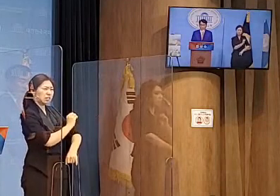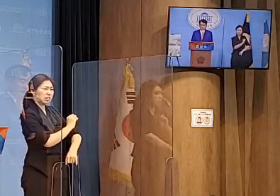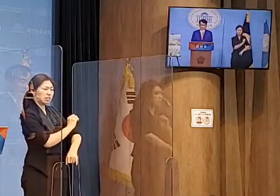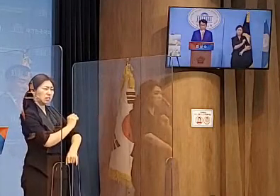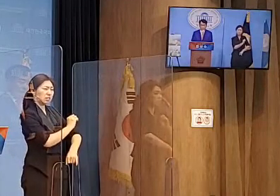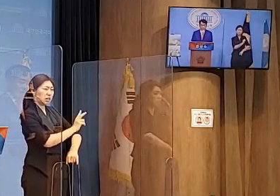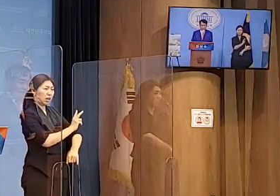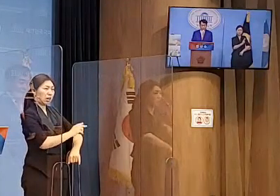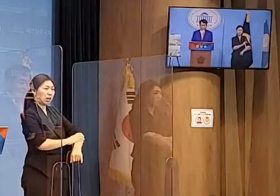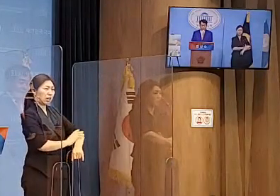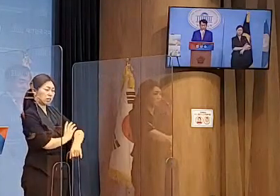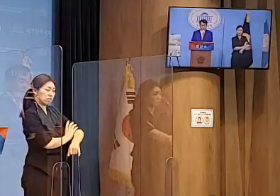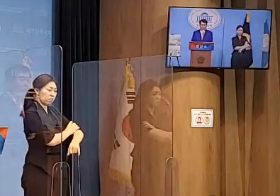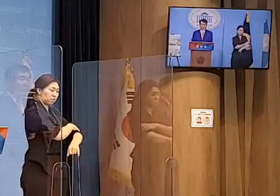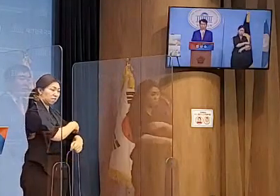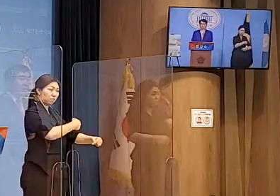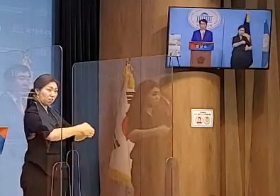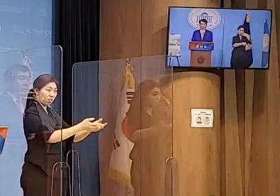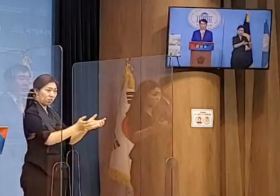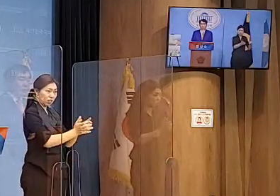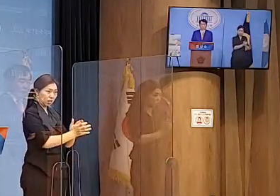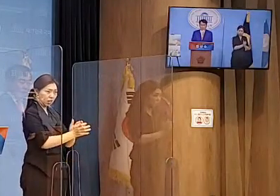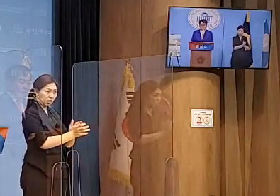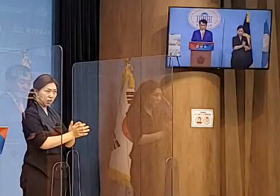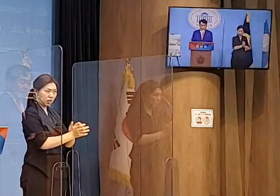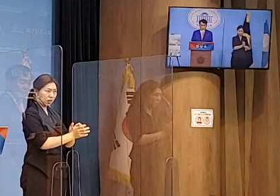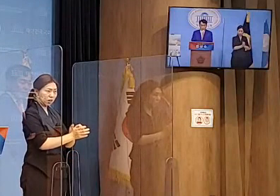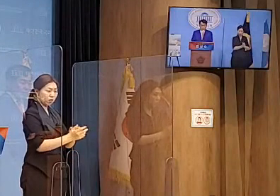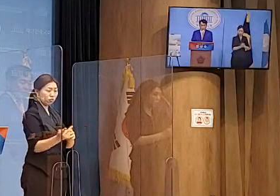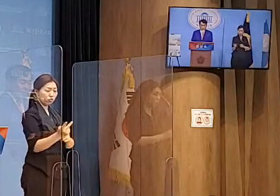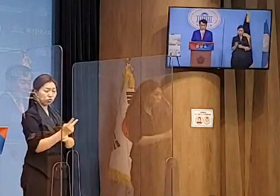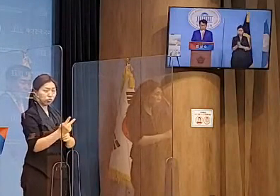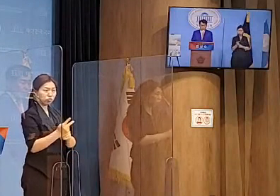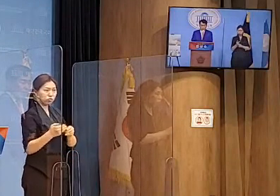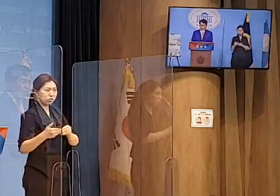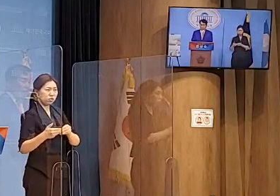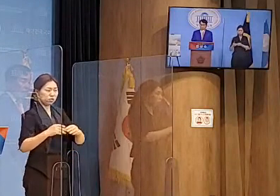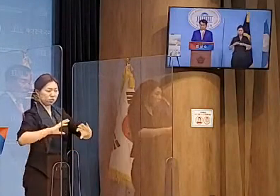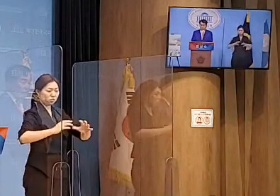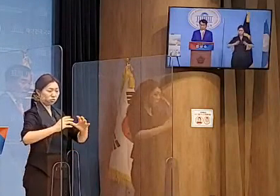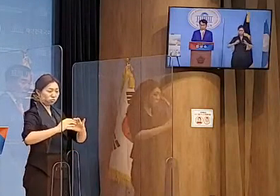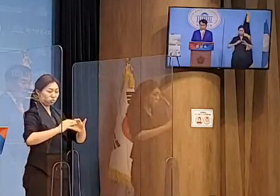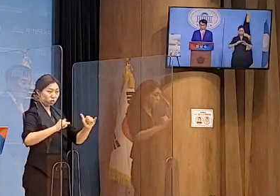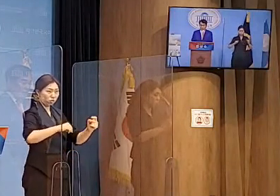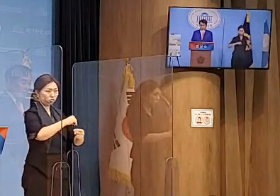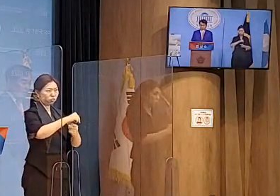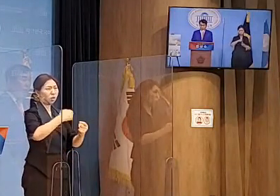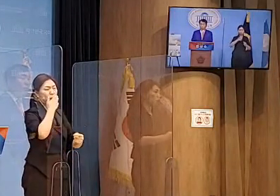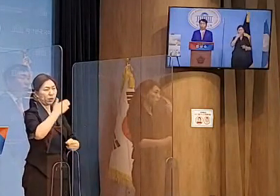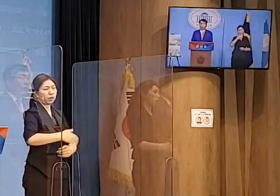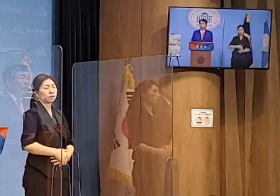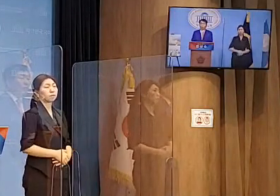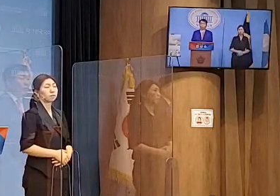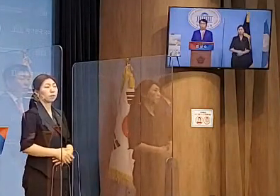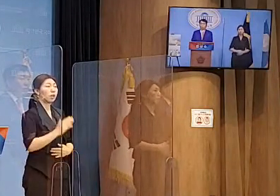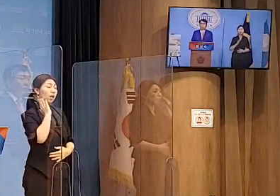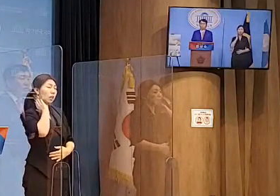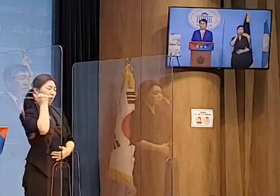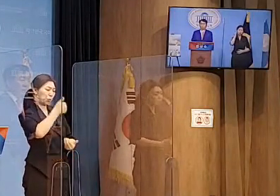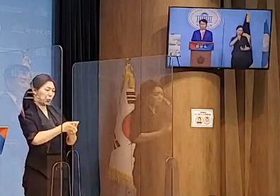그런 상황에서 대통령과 국회의 계획이 심화되고